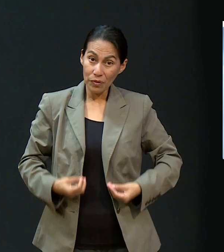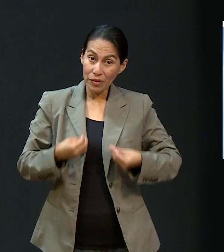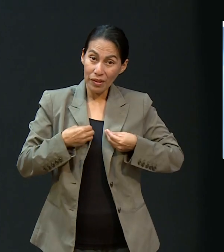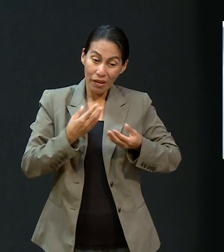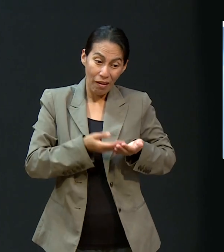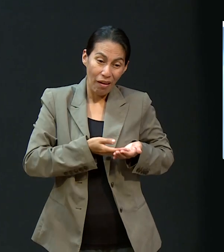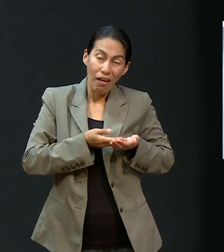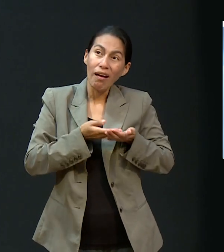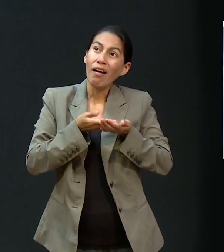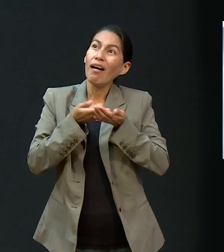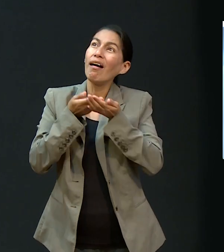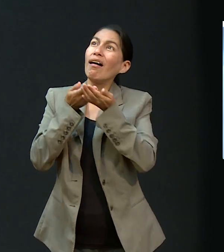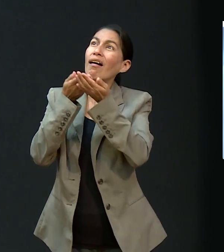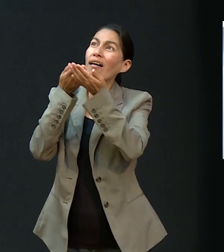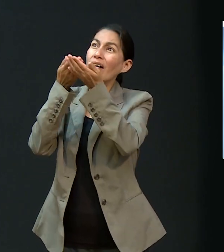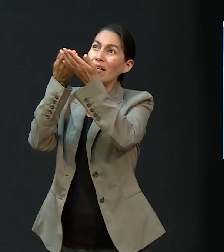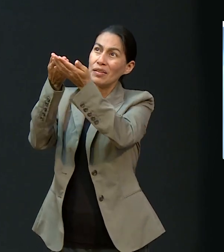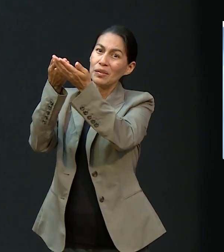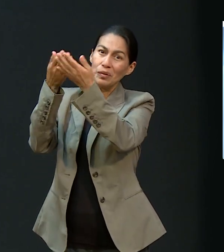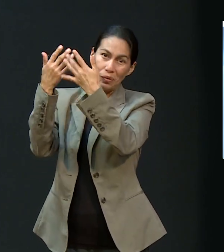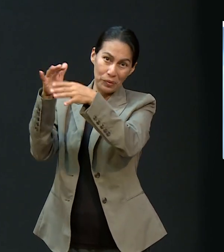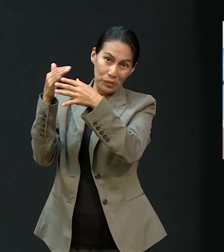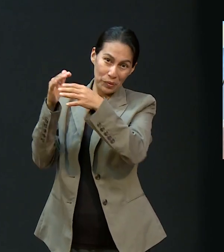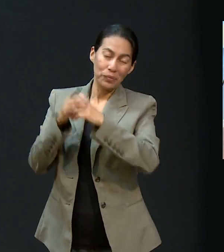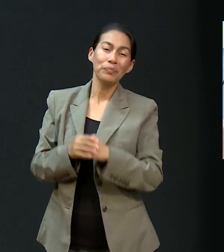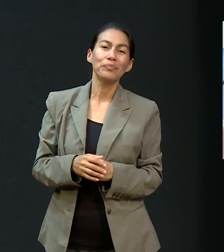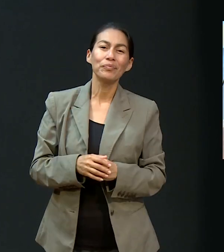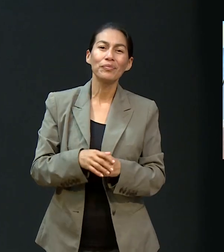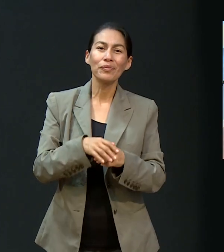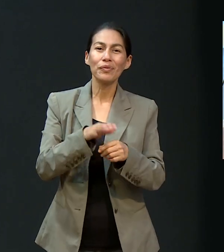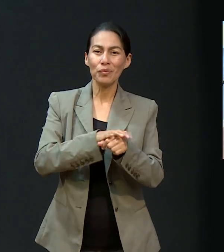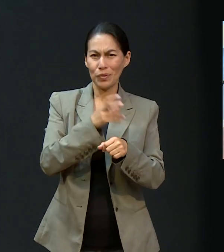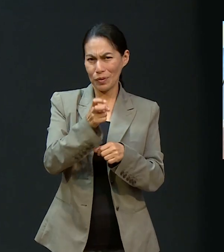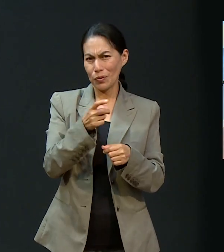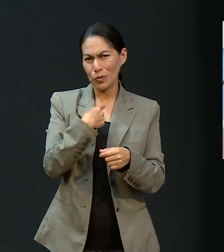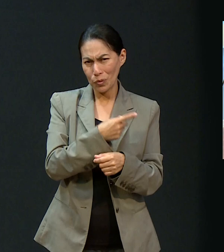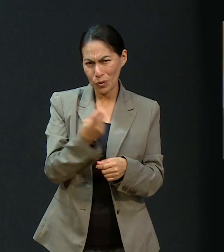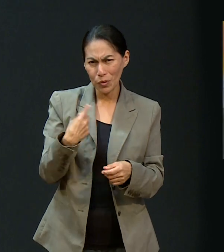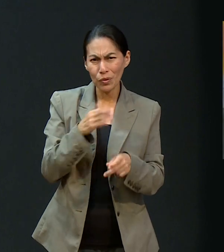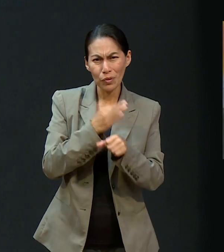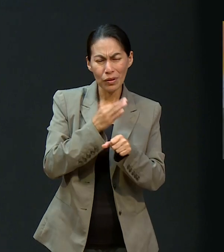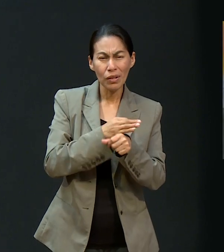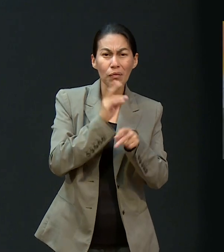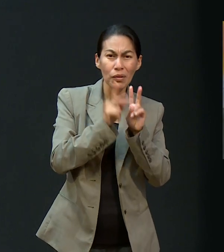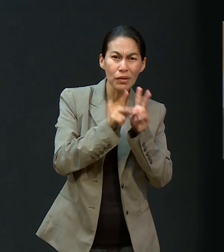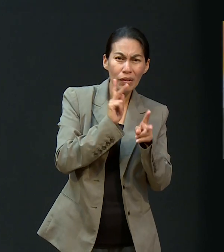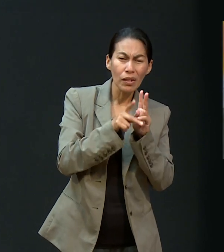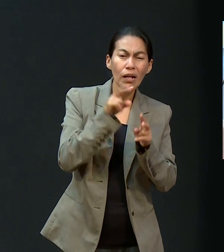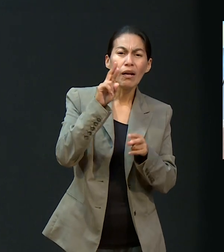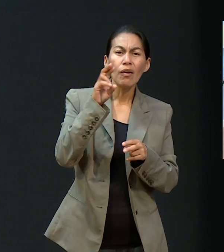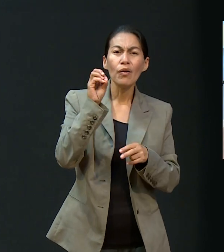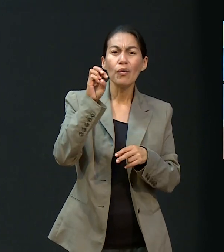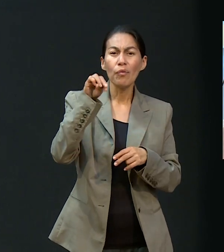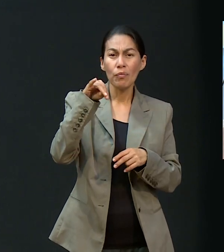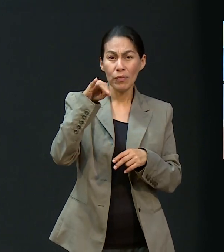vamos a platicar con Romina y Gladys esta noche, quien amablemente han venido acá para dar sus